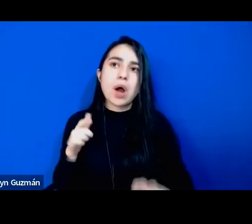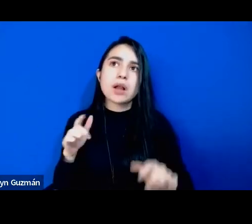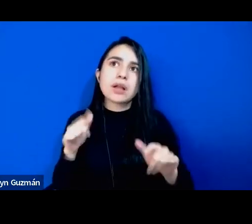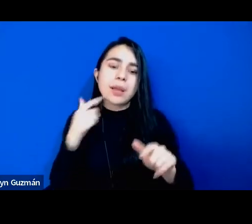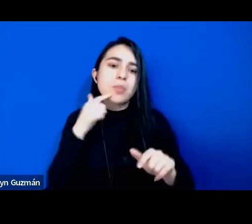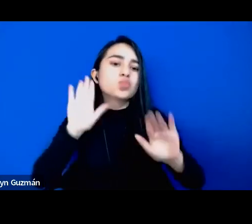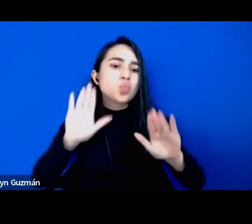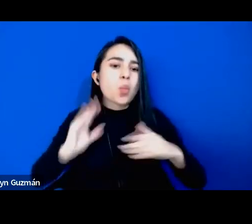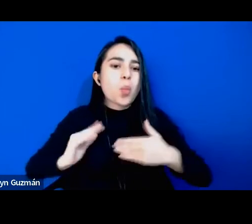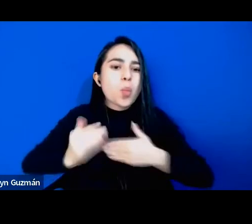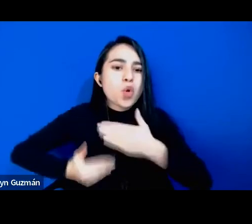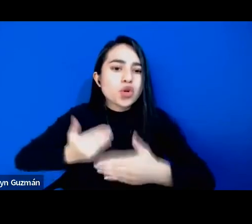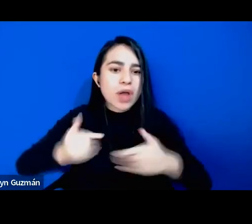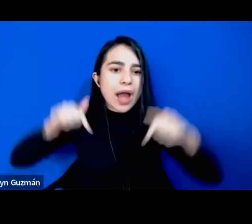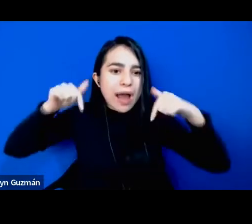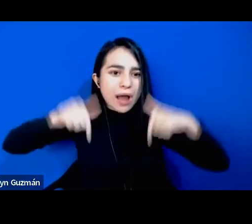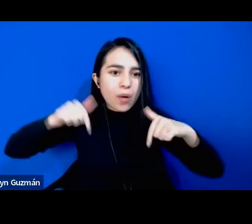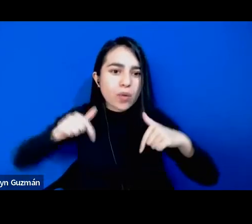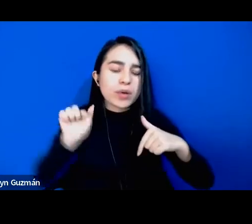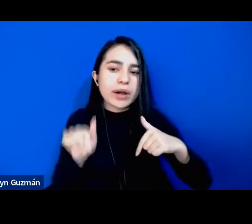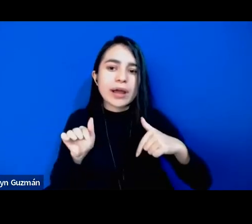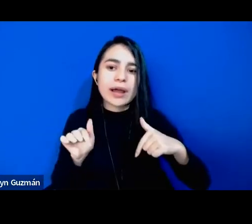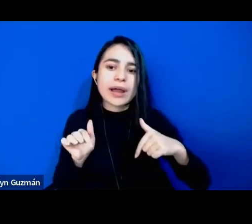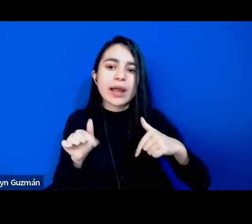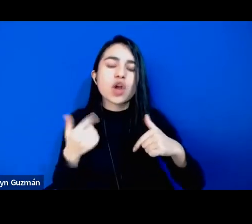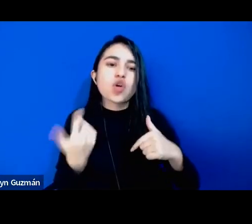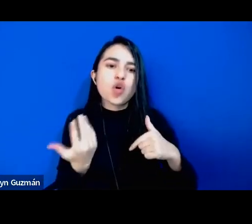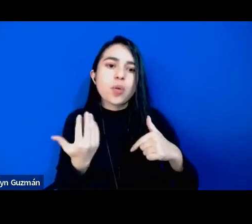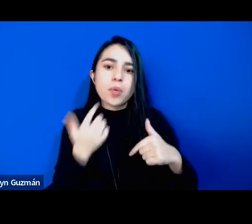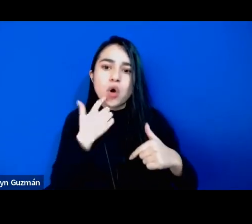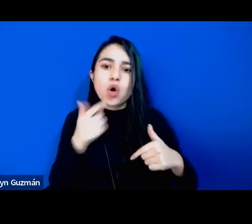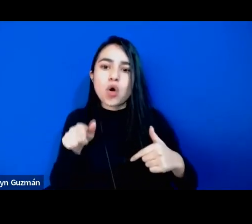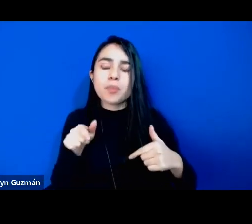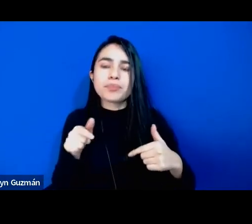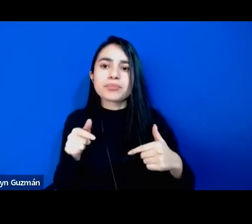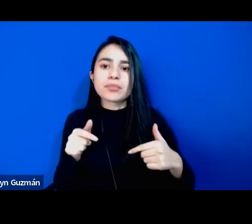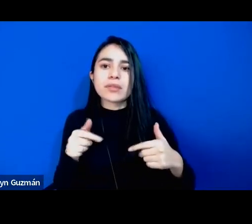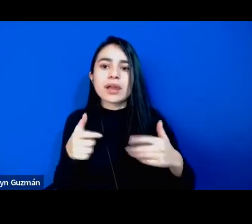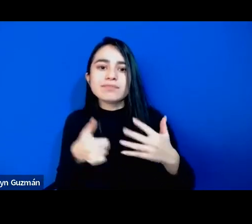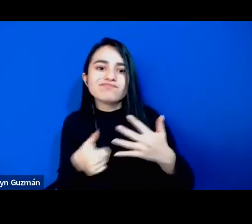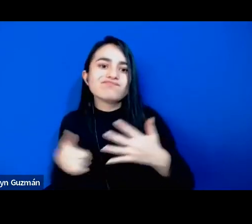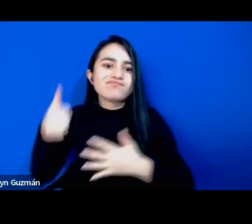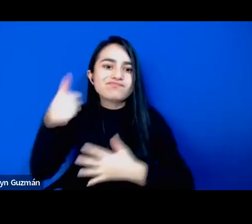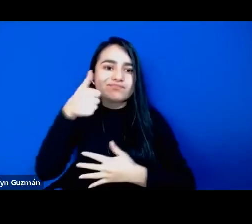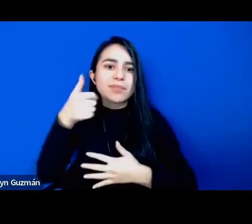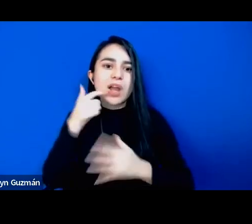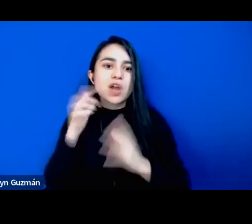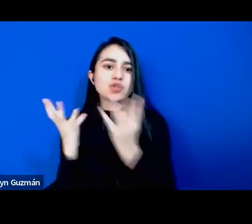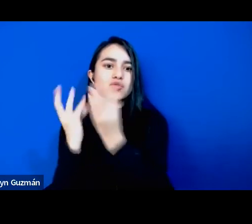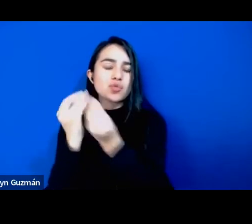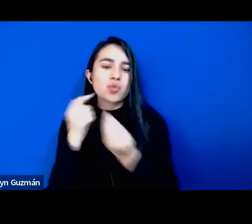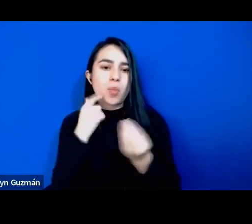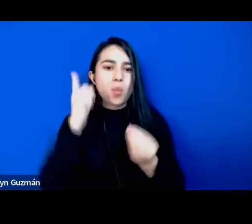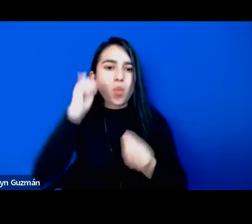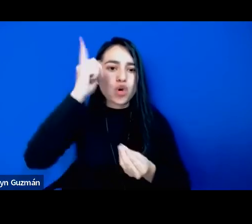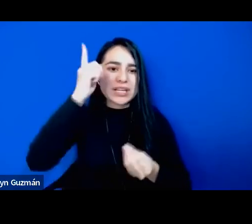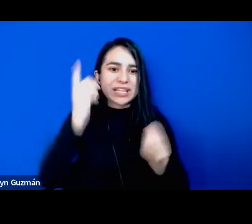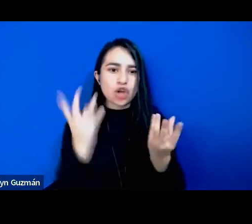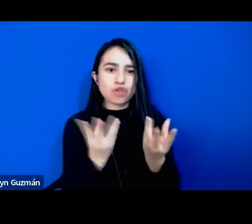procesos actuales de ascenso de la derecha en Brasil